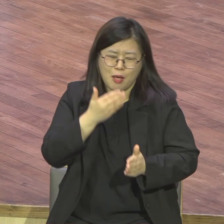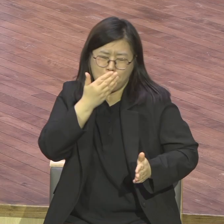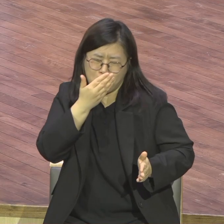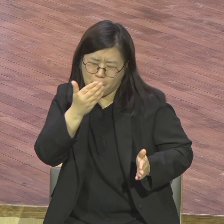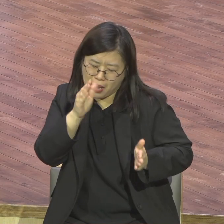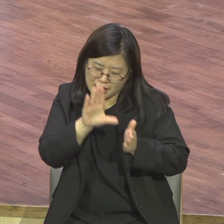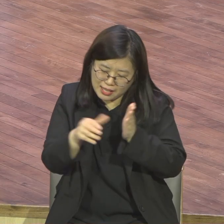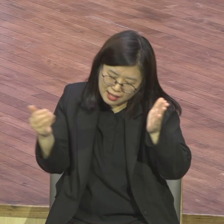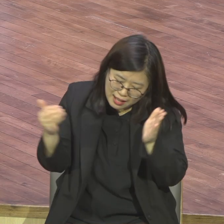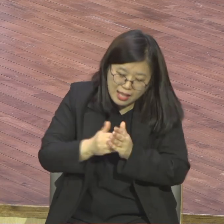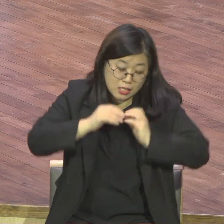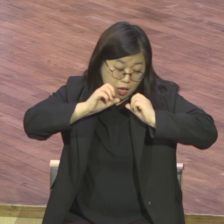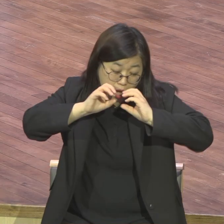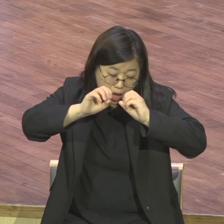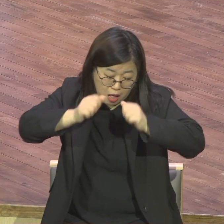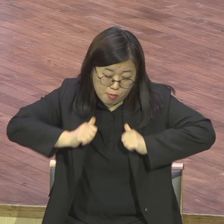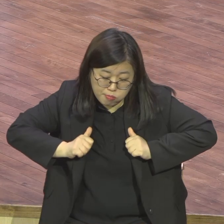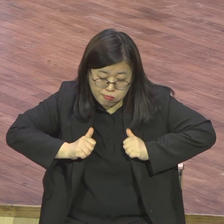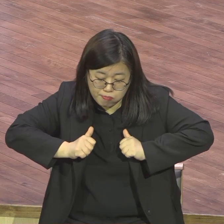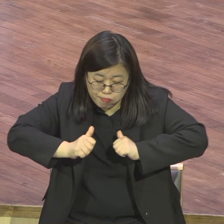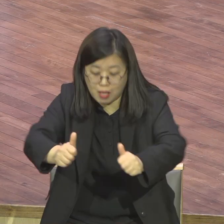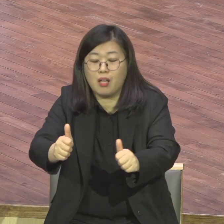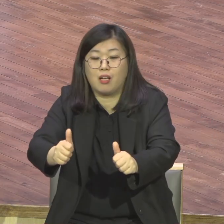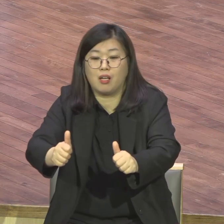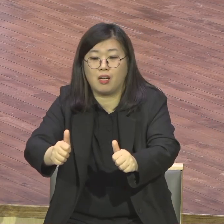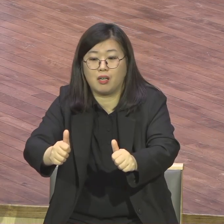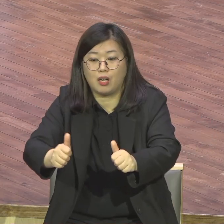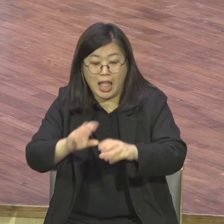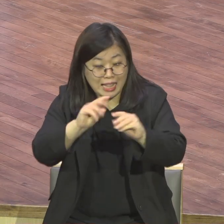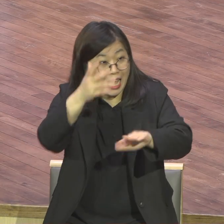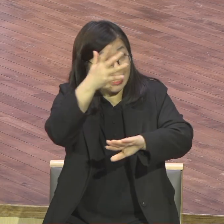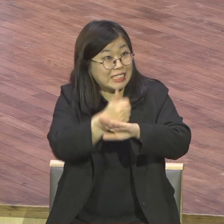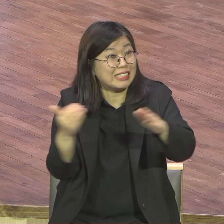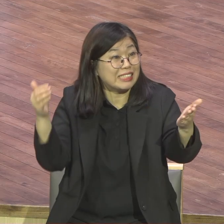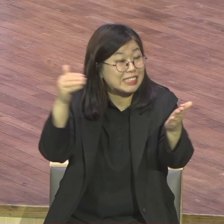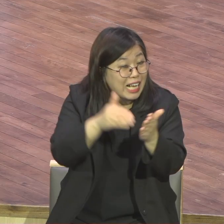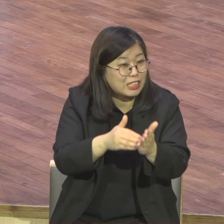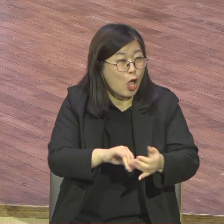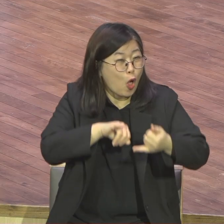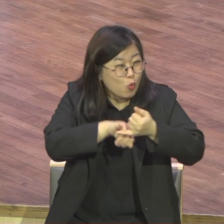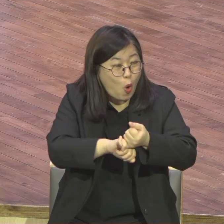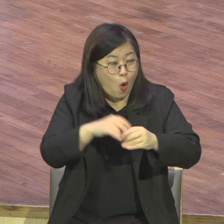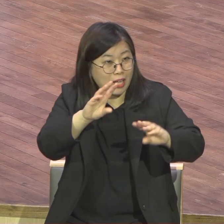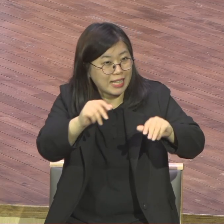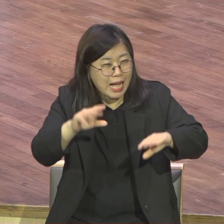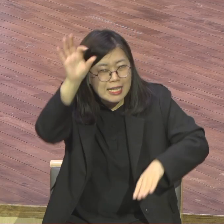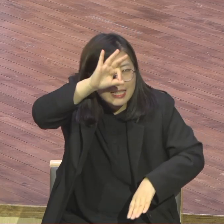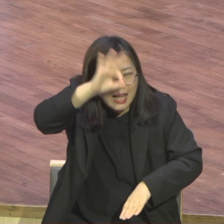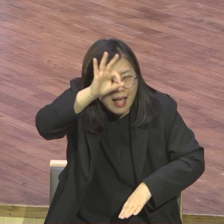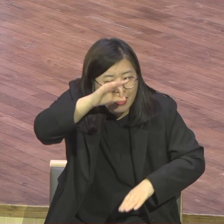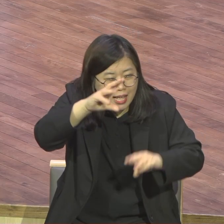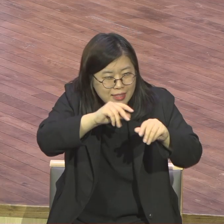거예요 다 사도들이 꼭 가고 안 가고 문제가 아니란 말이에요 이 가슴 가지고 오늘부터 기도해 보시기 바랍니다